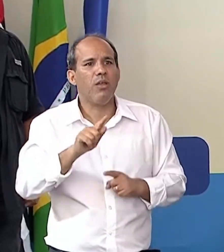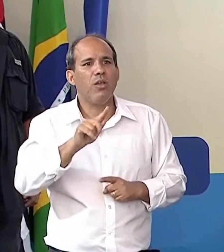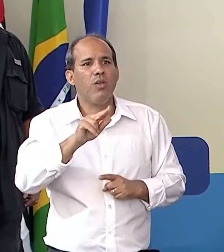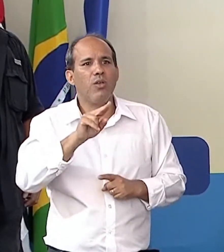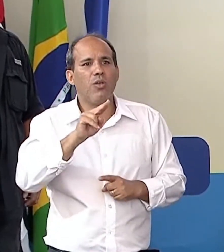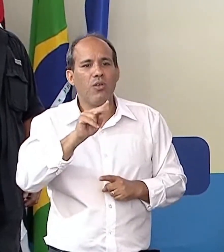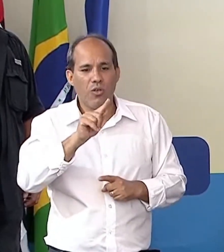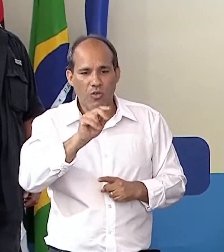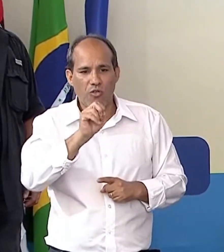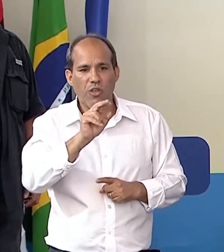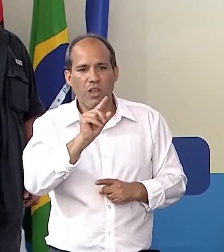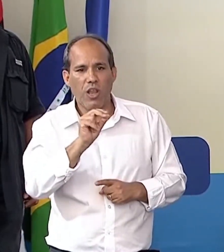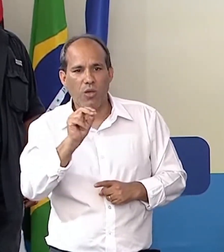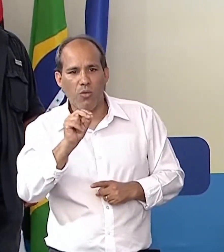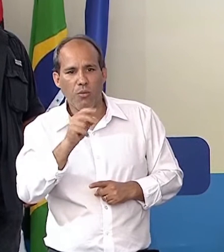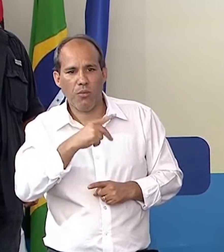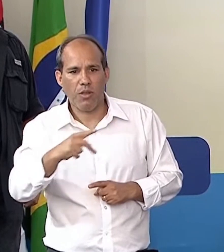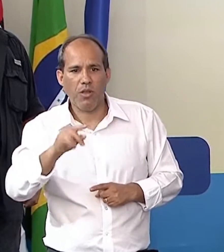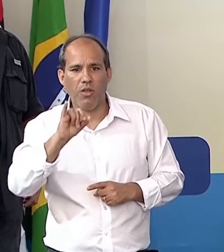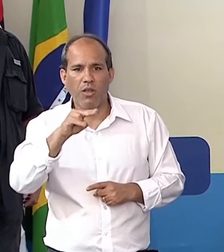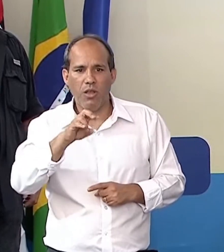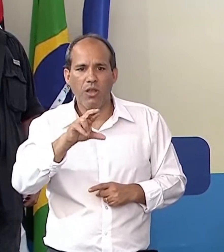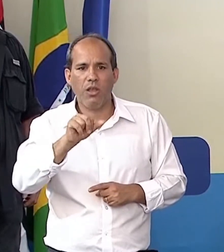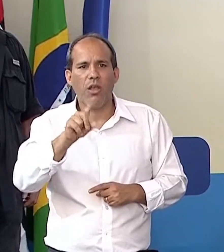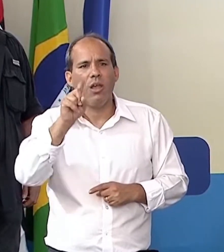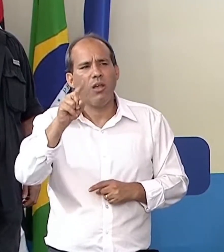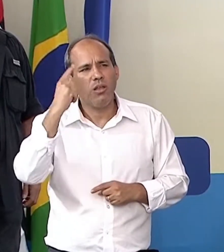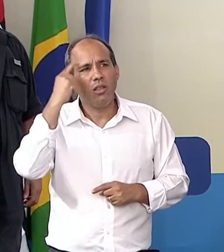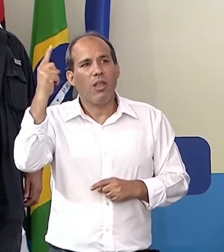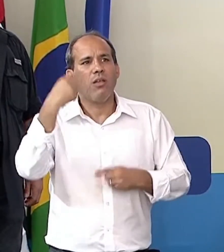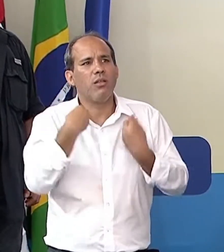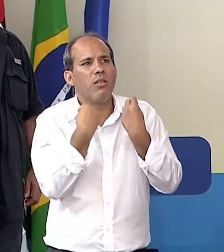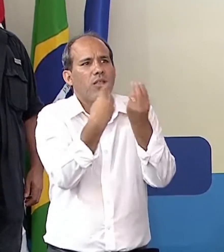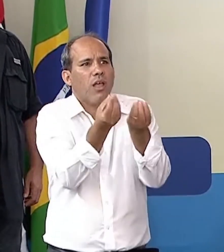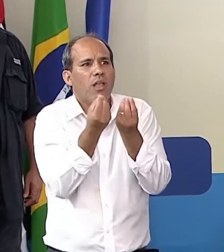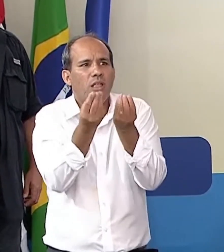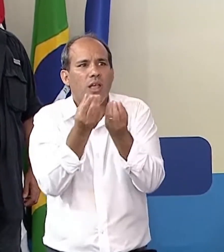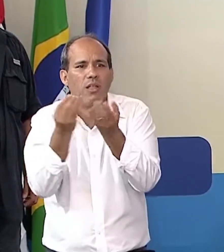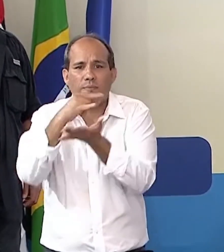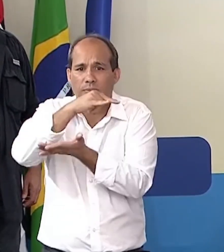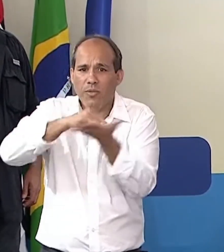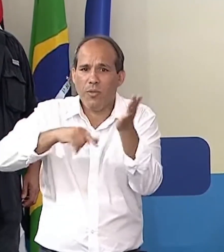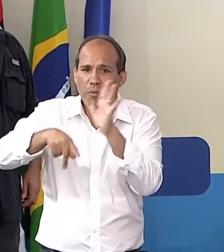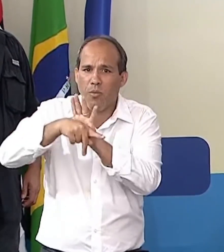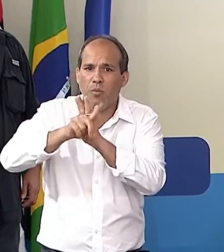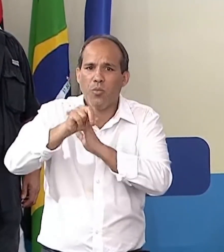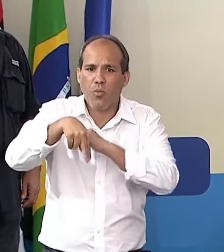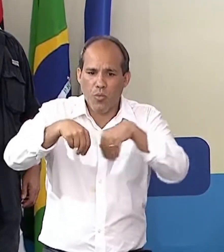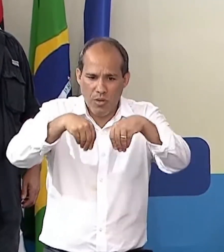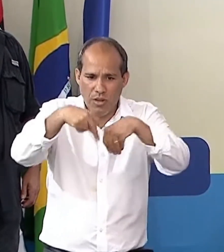titularizar terras pelo Brasil. Isso está sendo feito de forma bastante